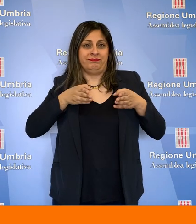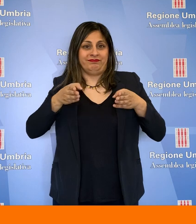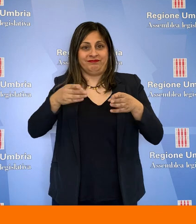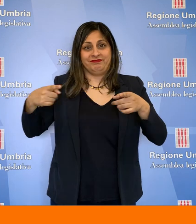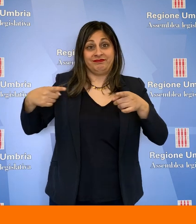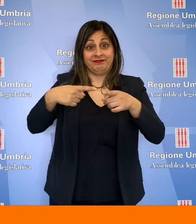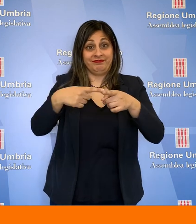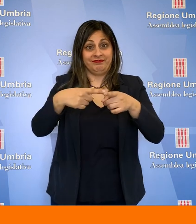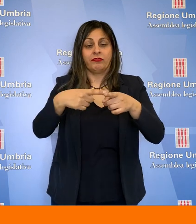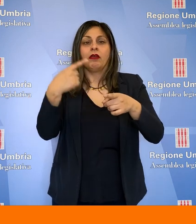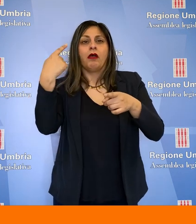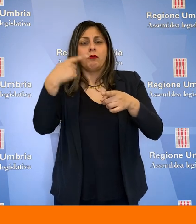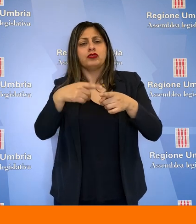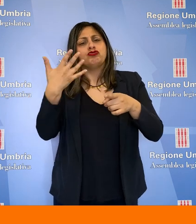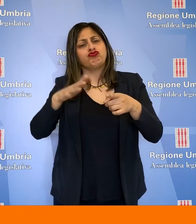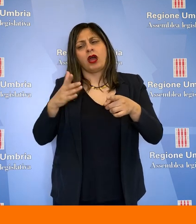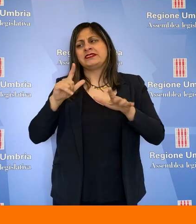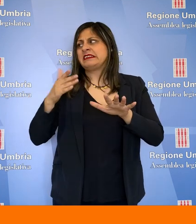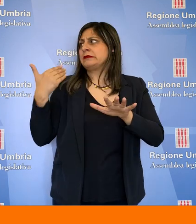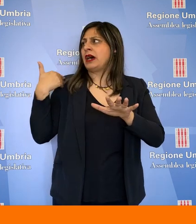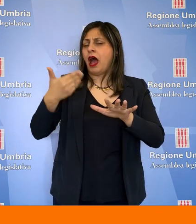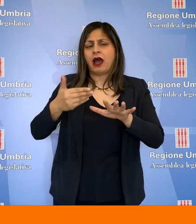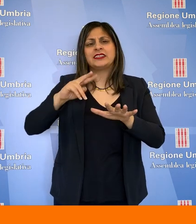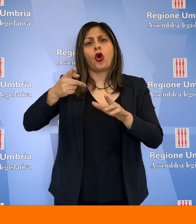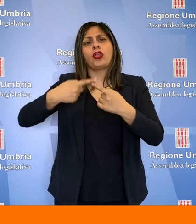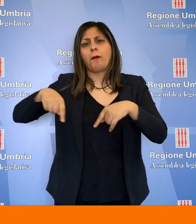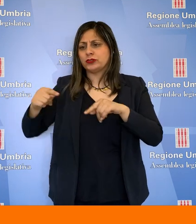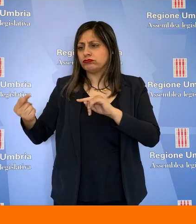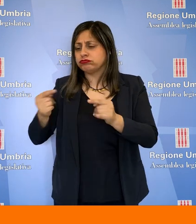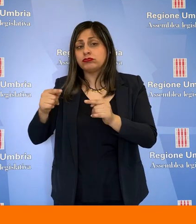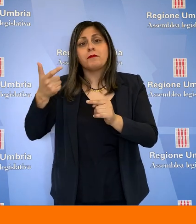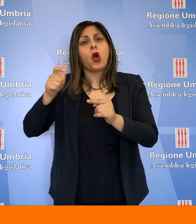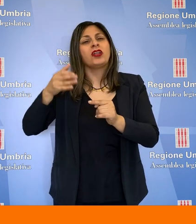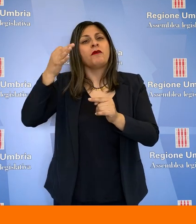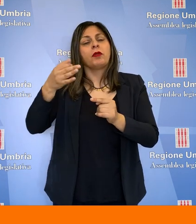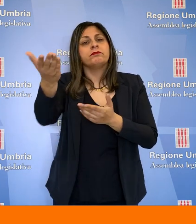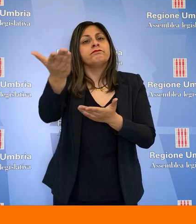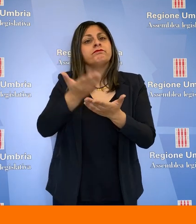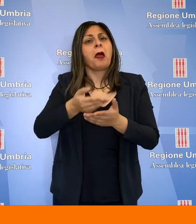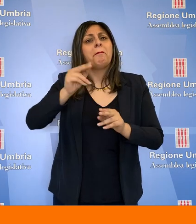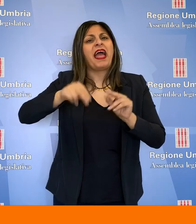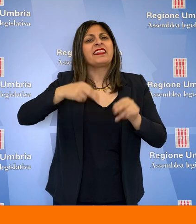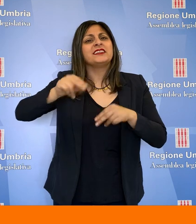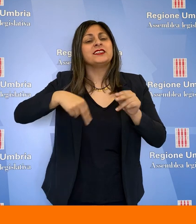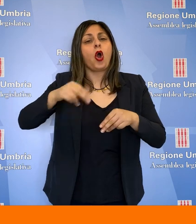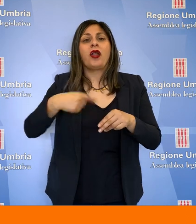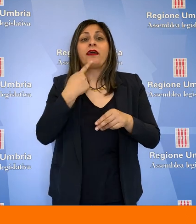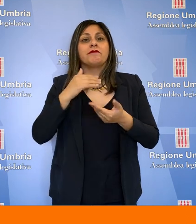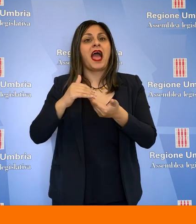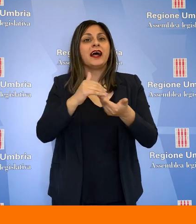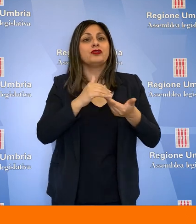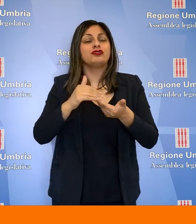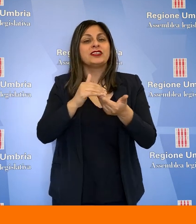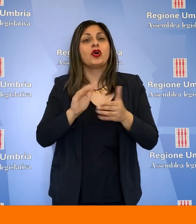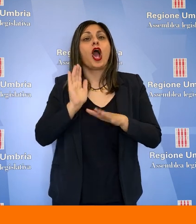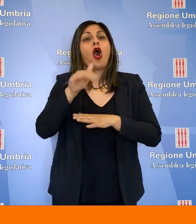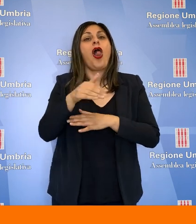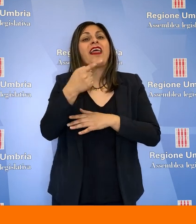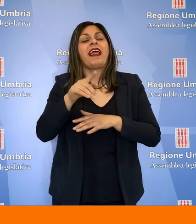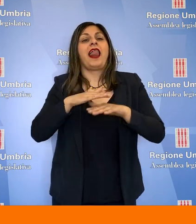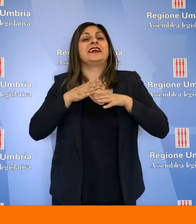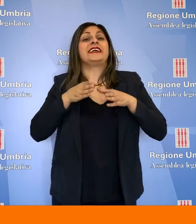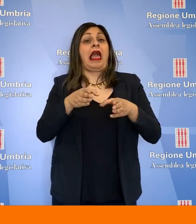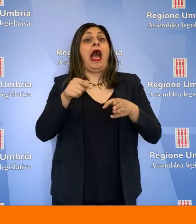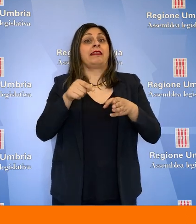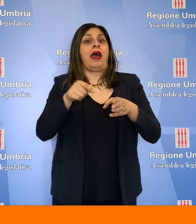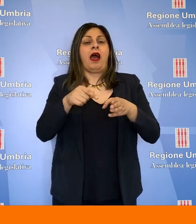nodino. La questione è già da alcune settimane all'attenzione della seconda commissione, a seguito della presentazione di una petizione